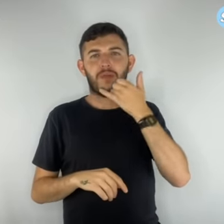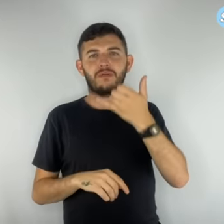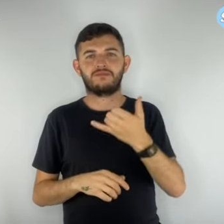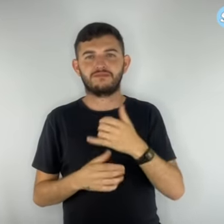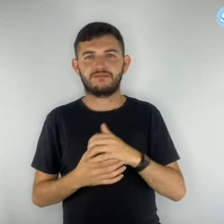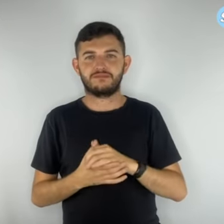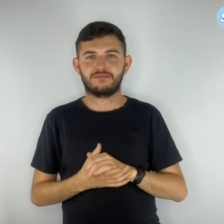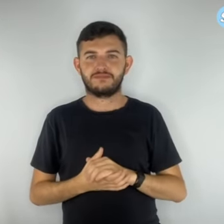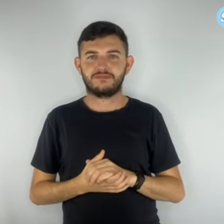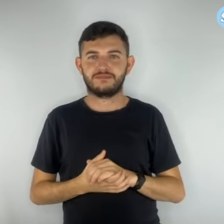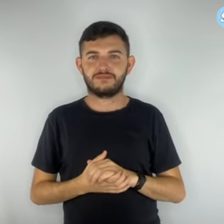Obrigado assistir. Estande.